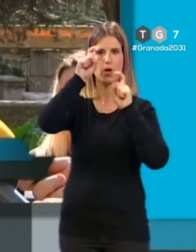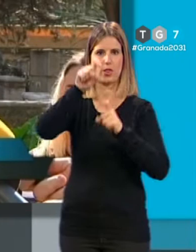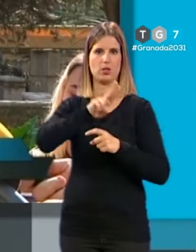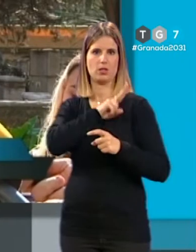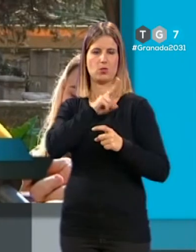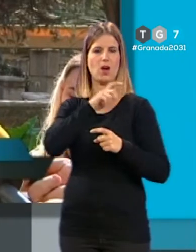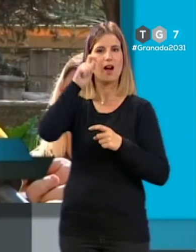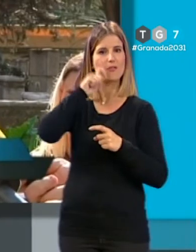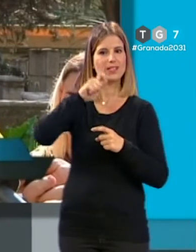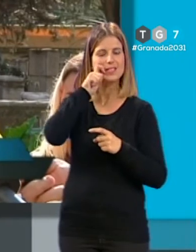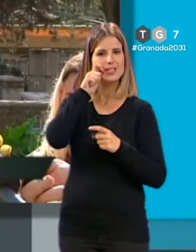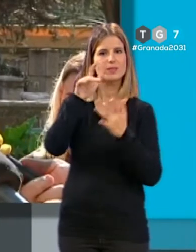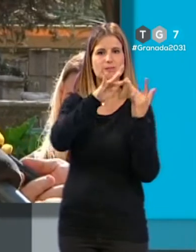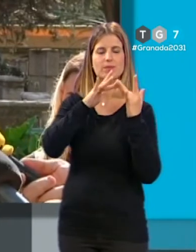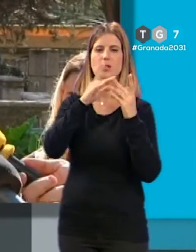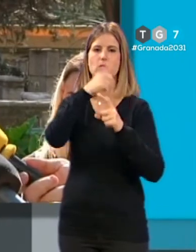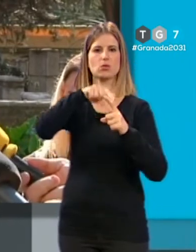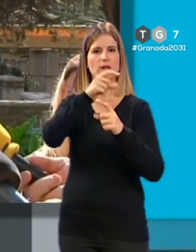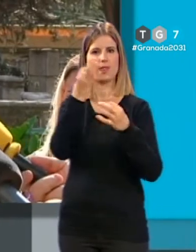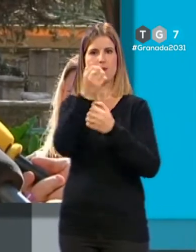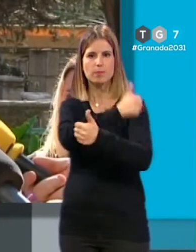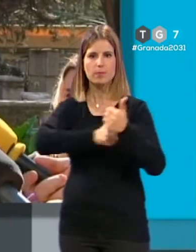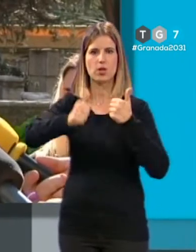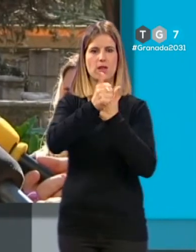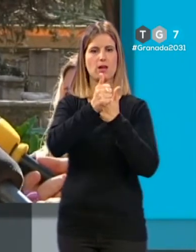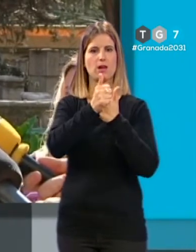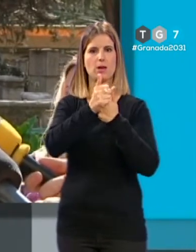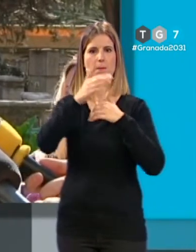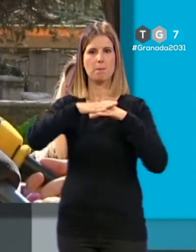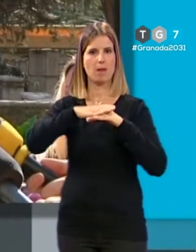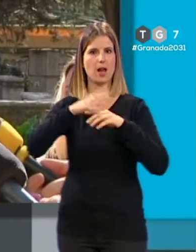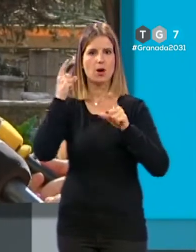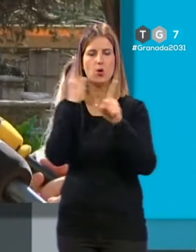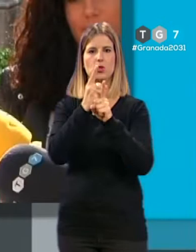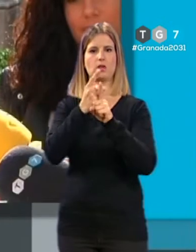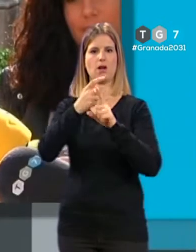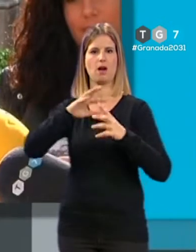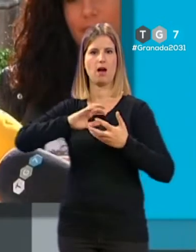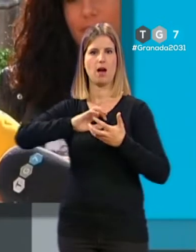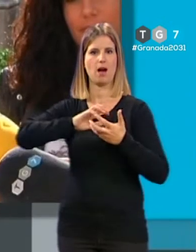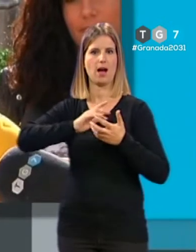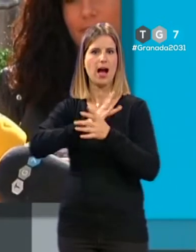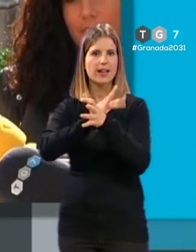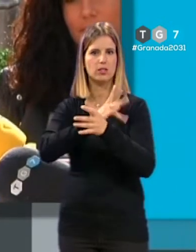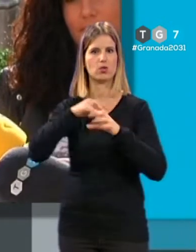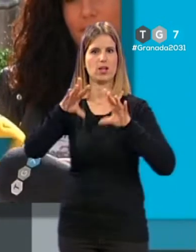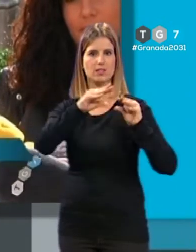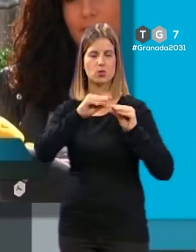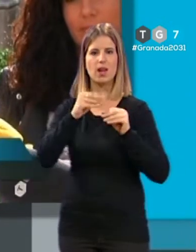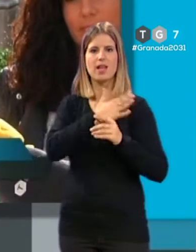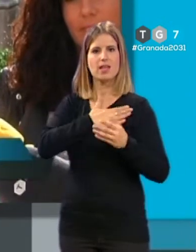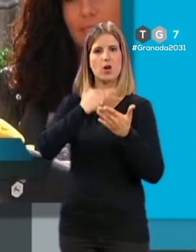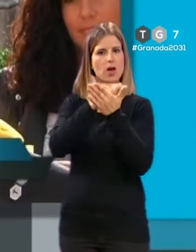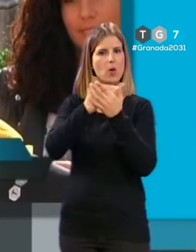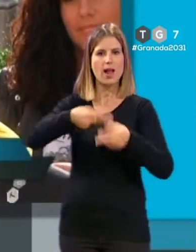nosotras entendemos que es primordial para atajar las agresiones sexuales. Queremos escuelas libres de machismo